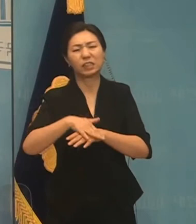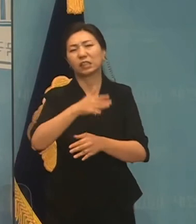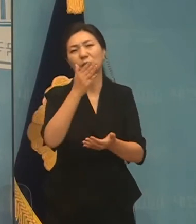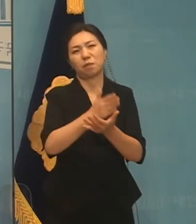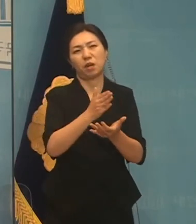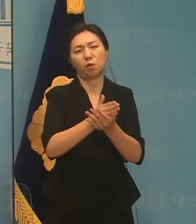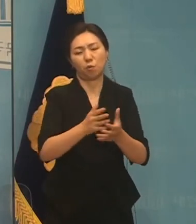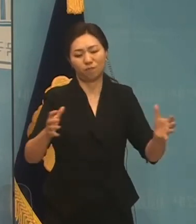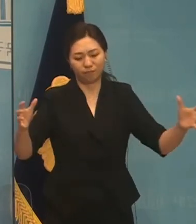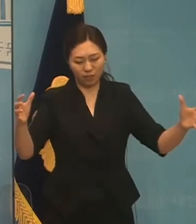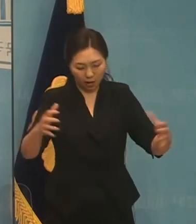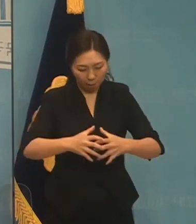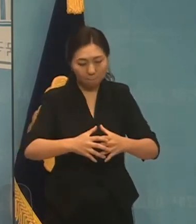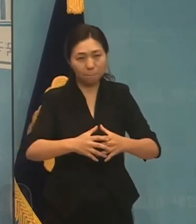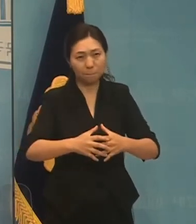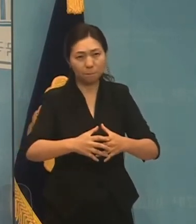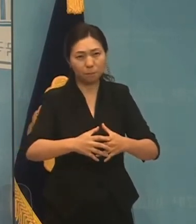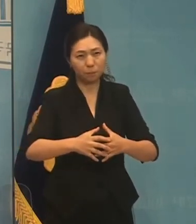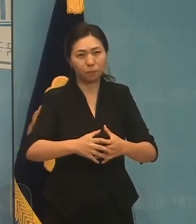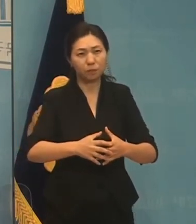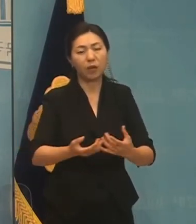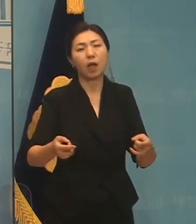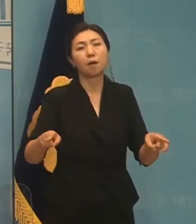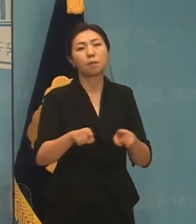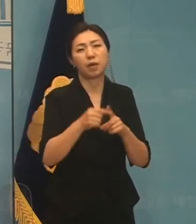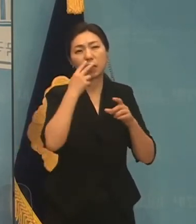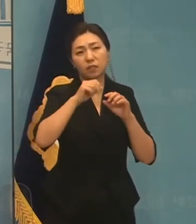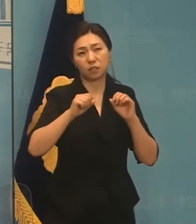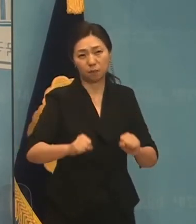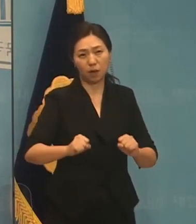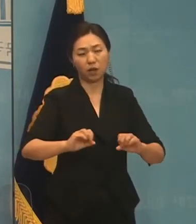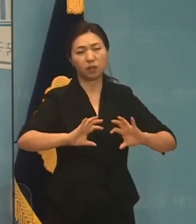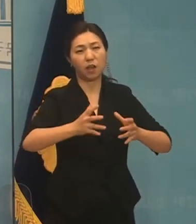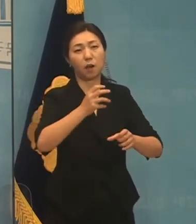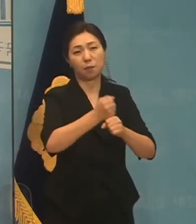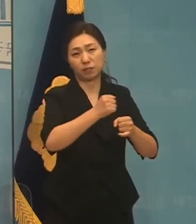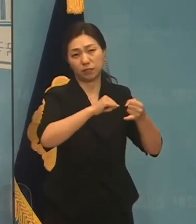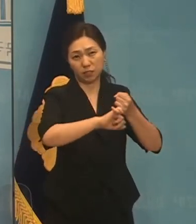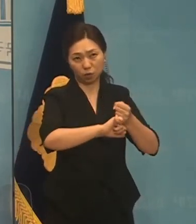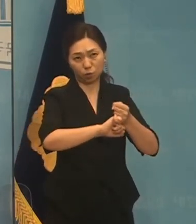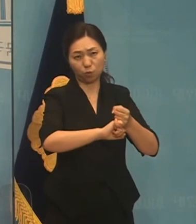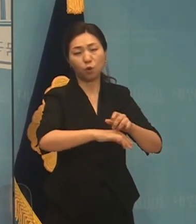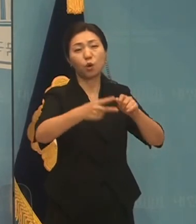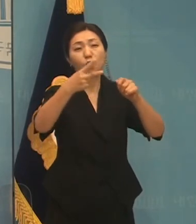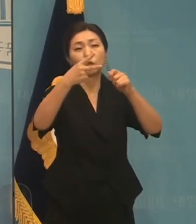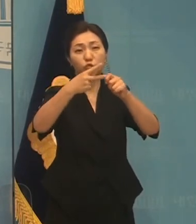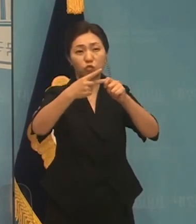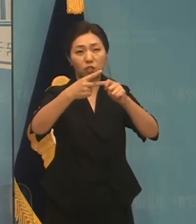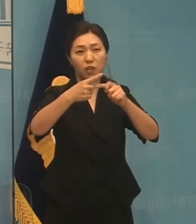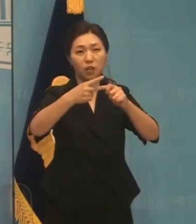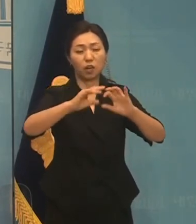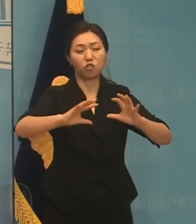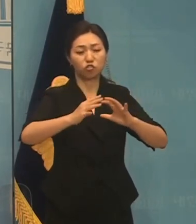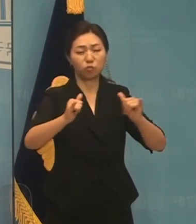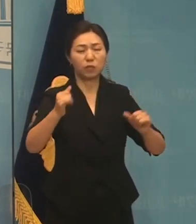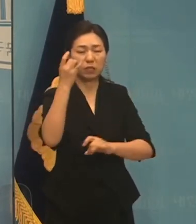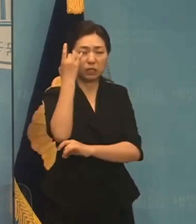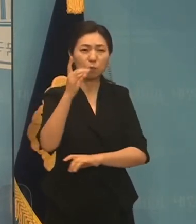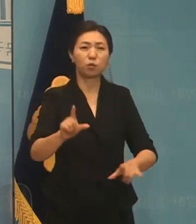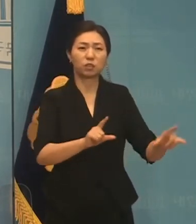건설하겠습니다. 둘째, 모든 국민의 기본생활은 의식주와